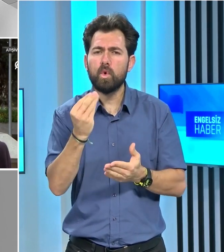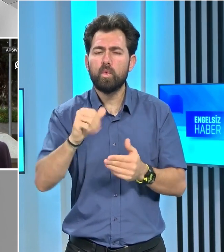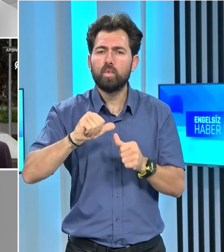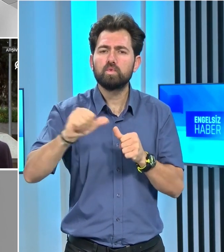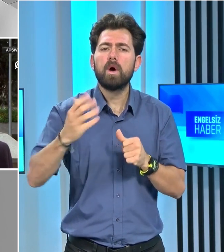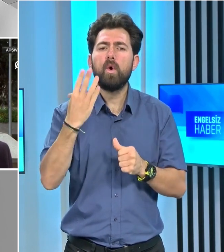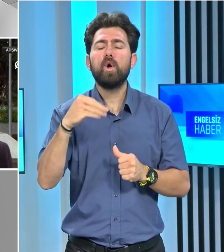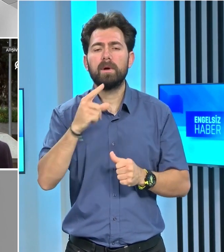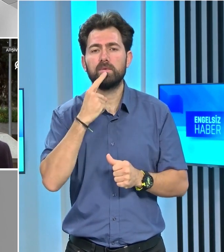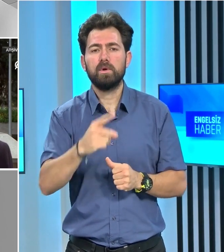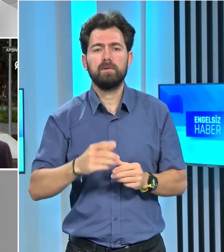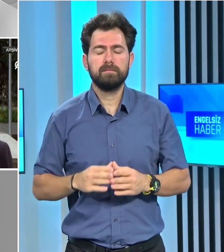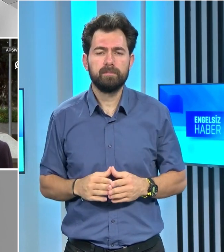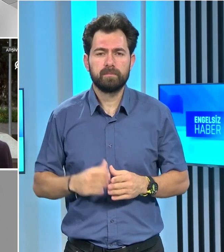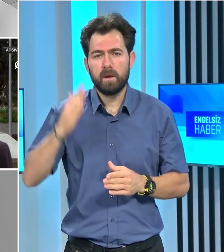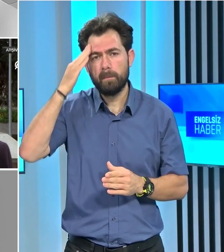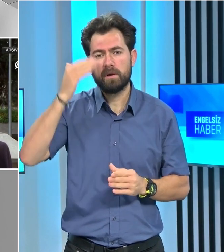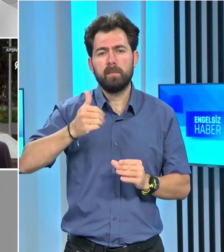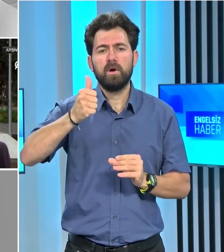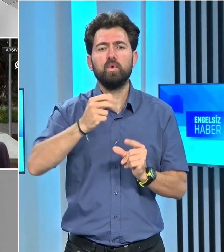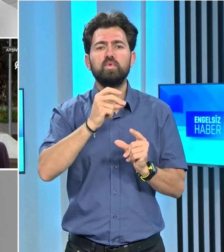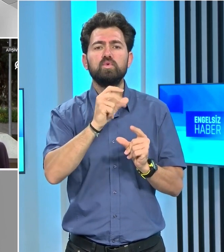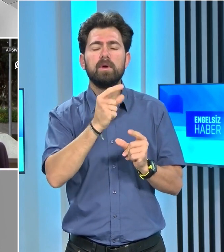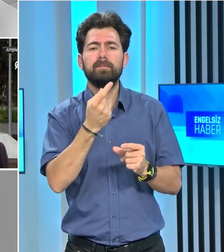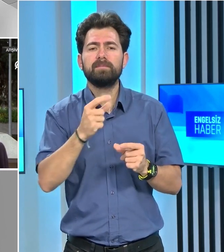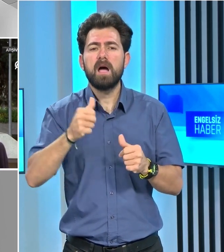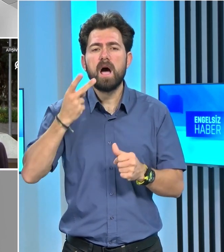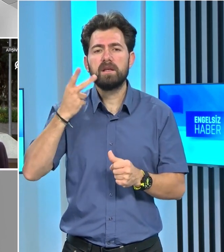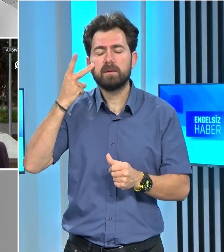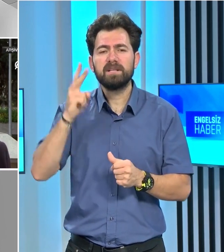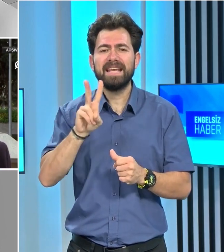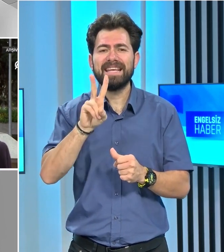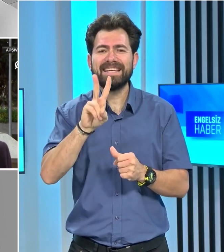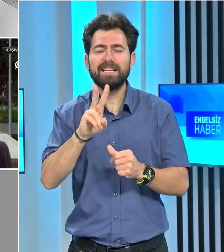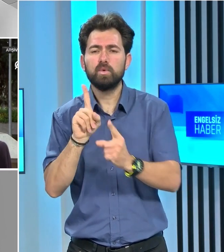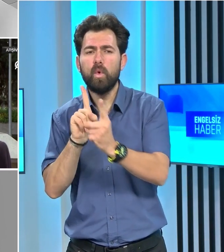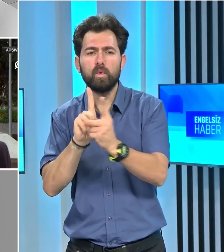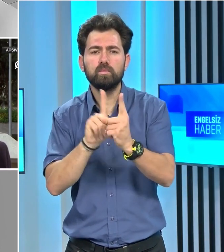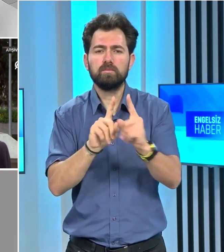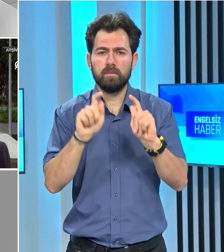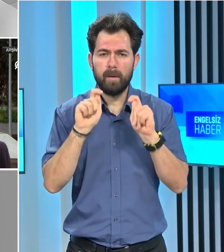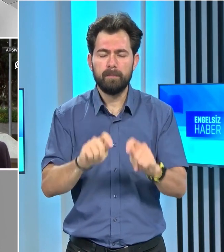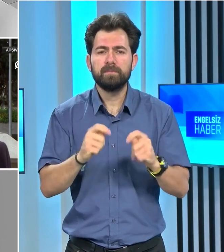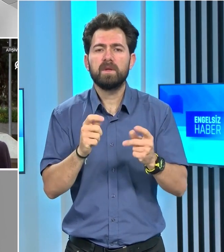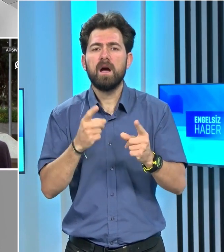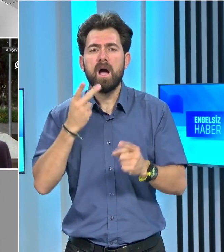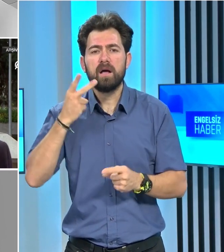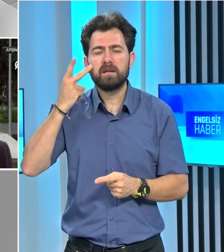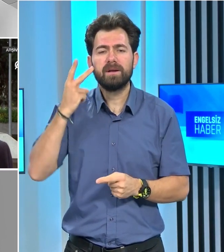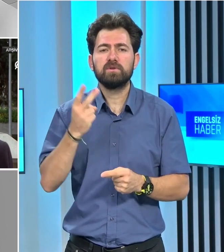çok uzakta olmadığını söyledi. Başbakan Üstel, Azerbaycan'da ikili temaslarda bulundu.